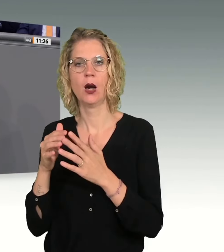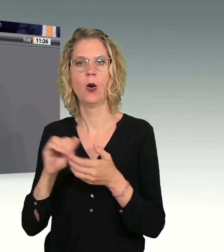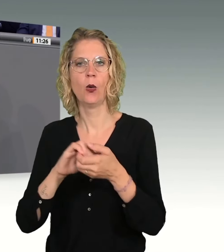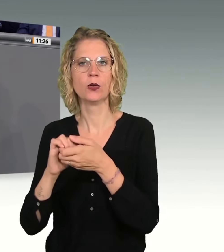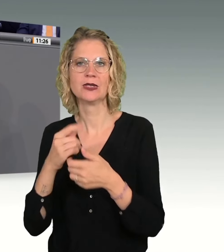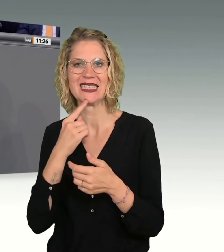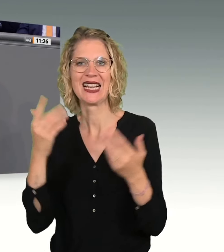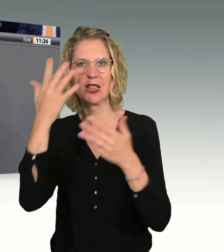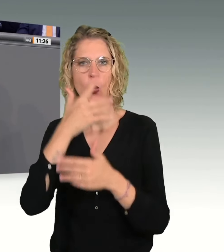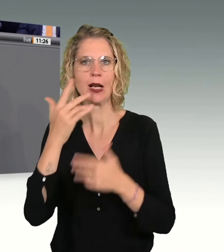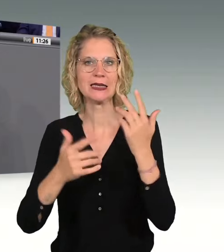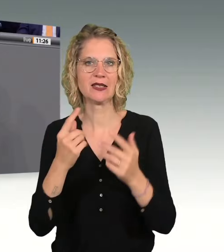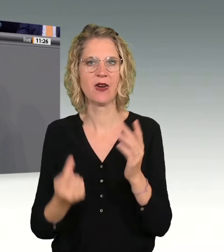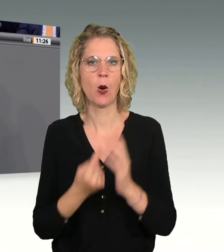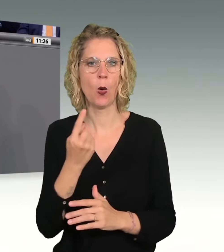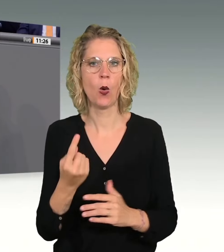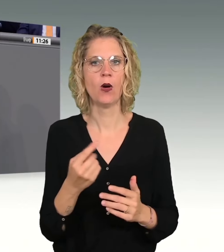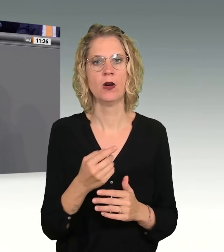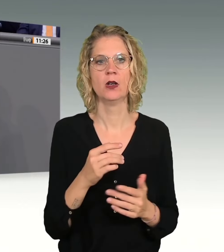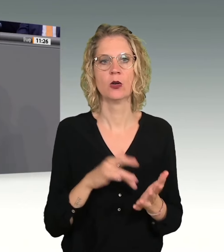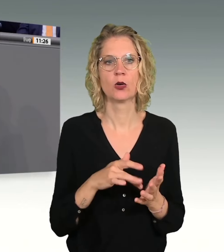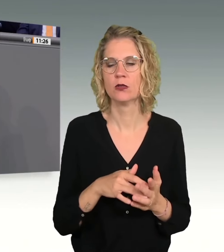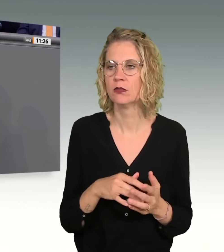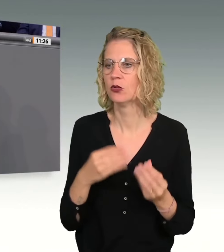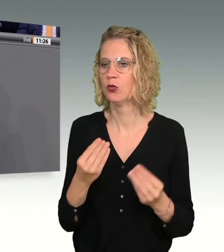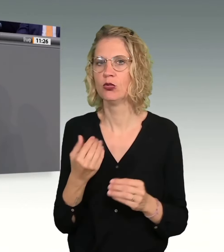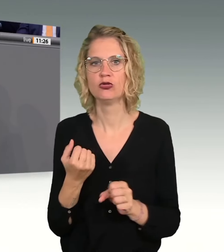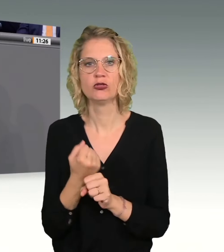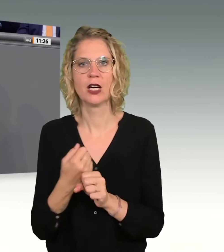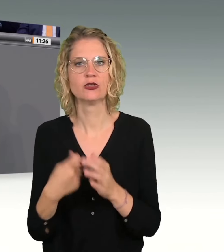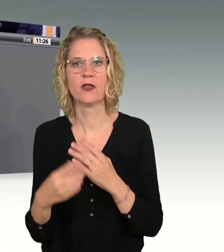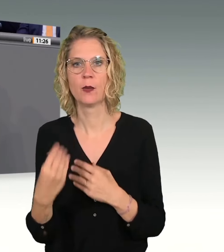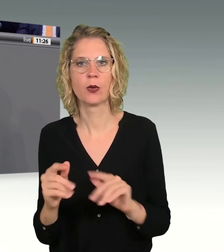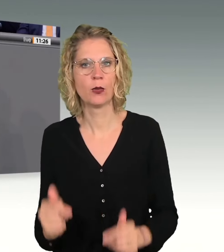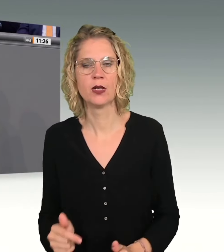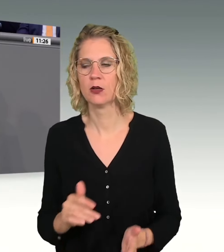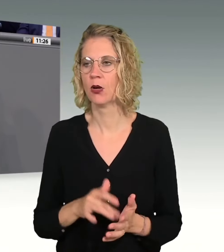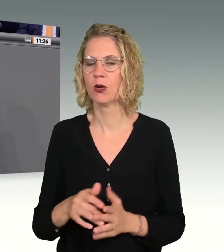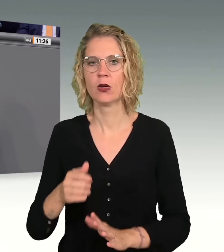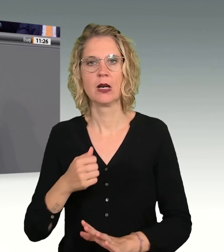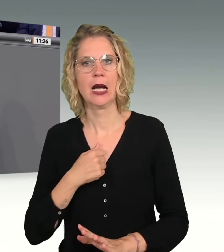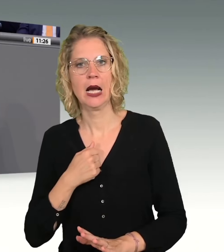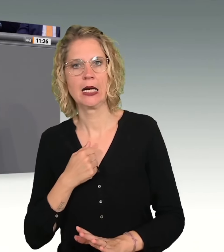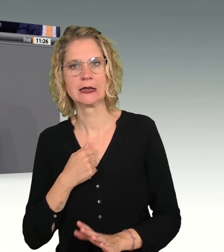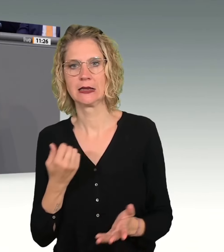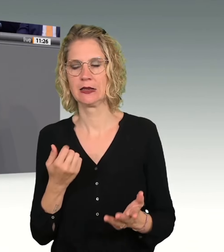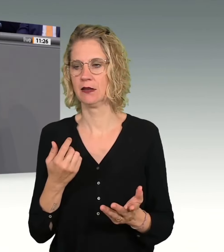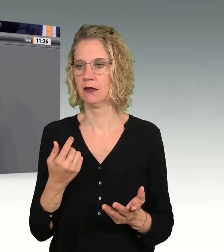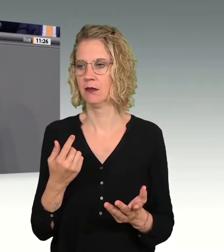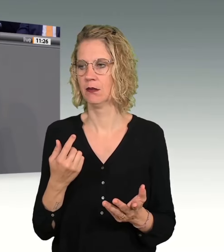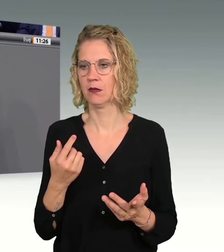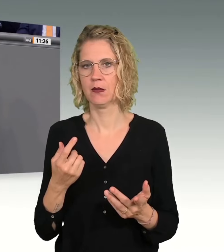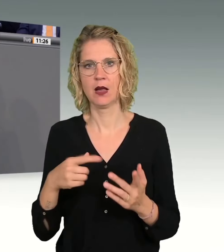Taten enden ohne Strafe, weil niemand von ihnen erfährt. Aus Angst vor Vergeltung, aus Scham vor der eigenen